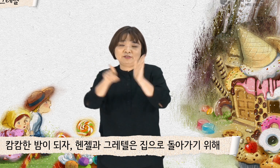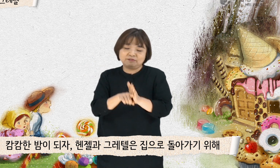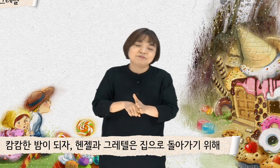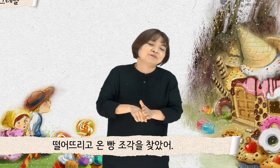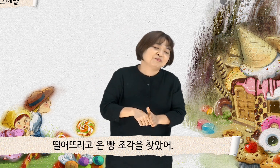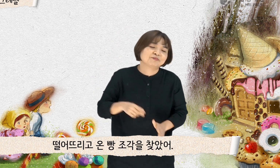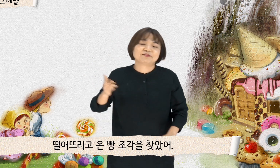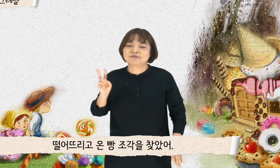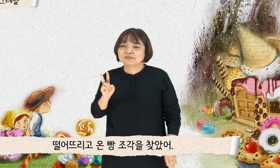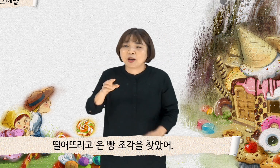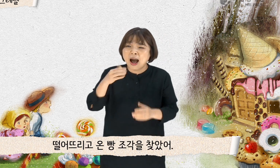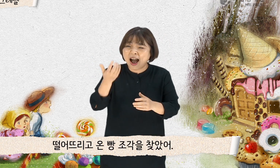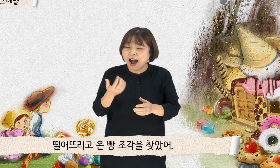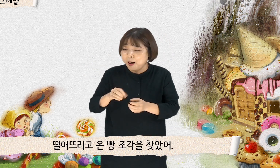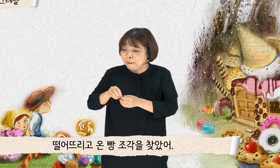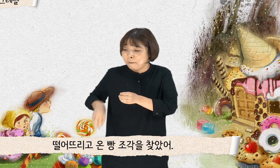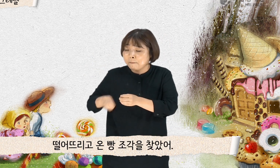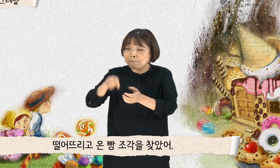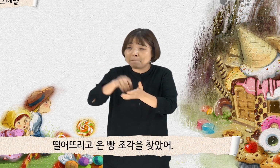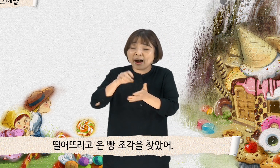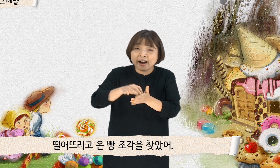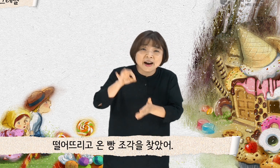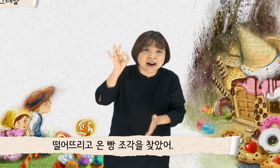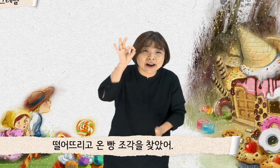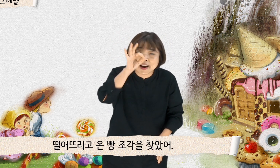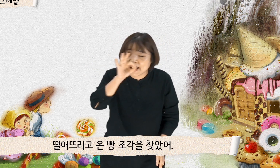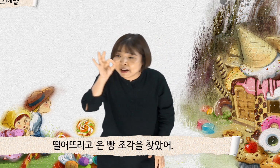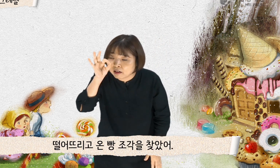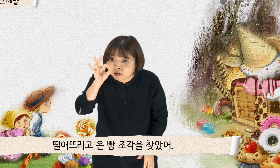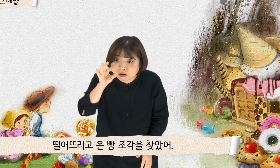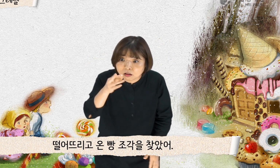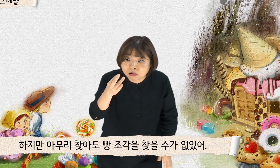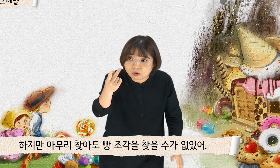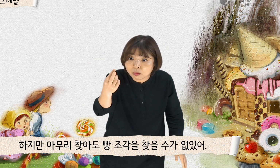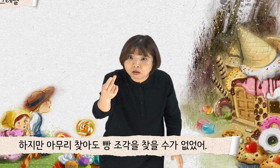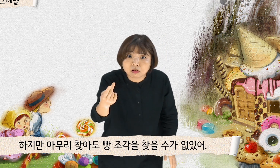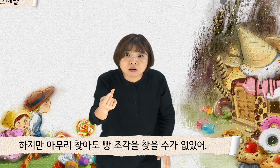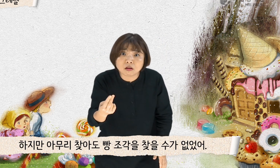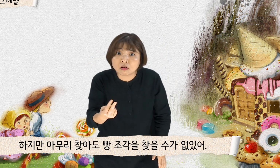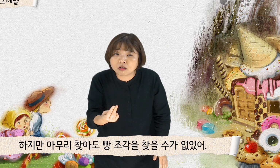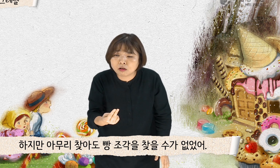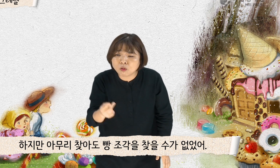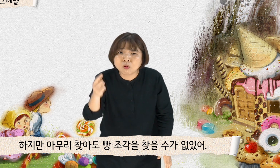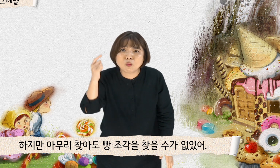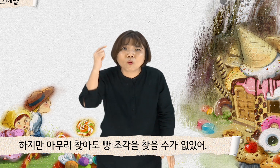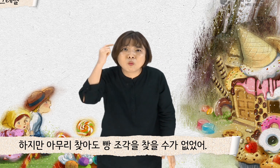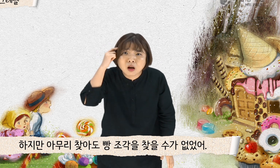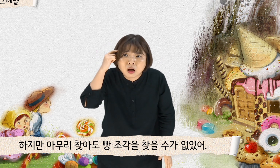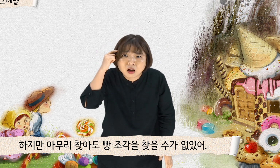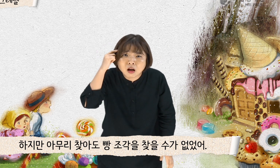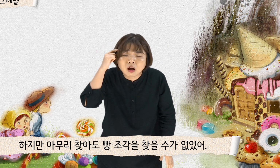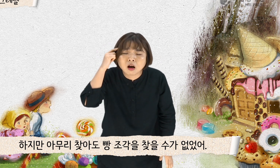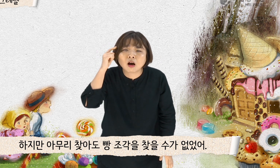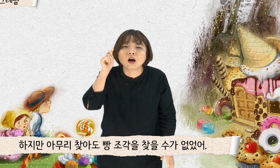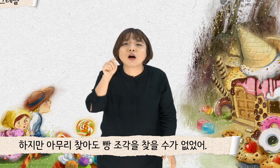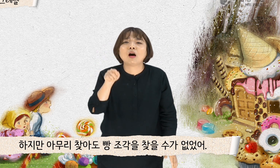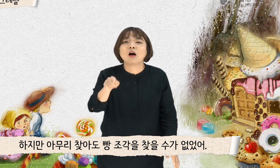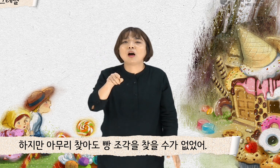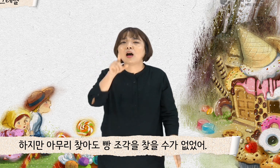떨어뜨리고 온 빵 조각을 찾았어. 하지만 아무리 찾아도 빵 조각을 찾을